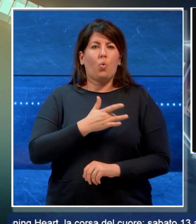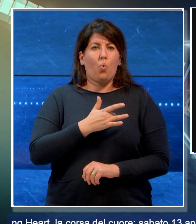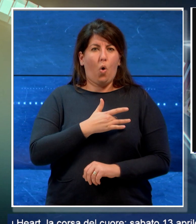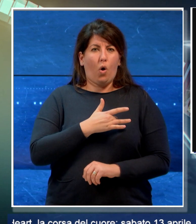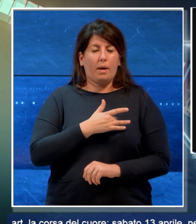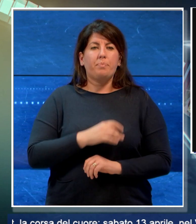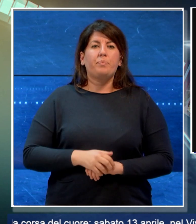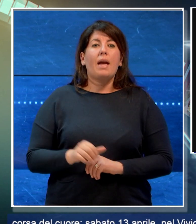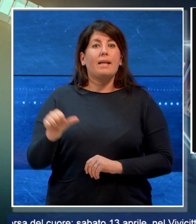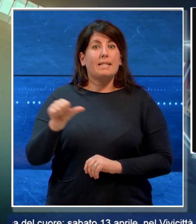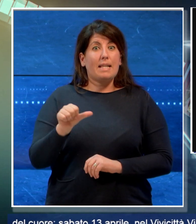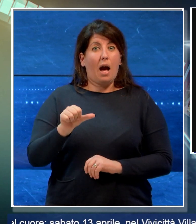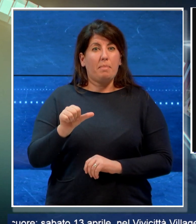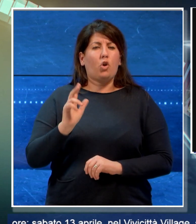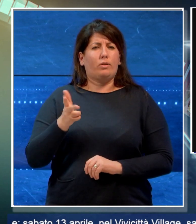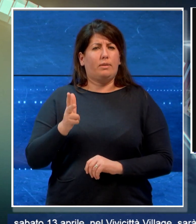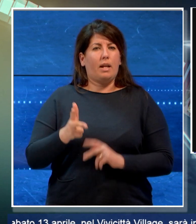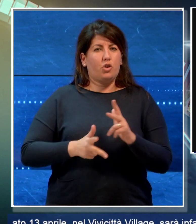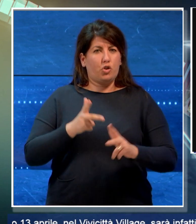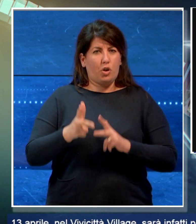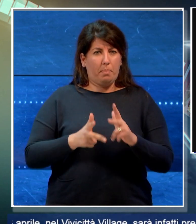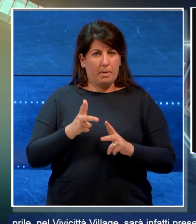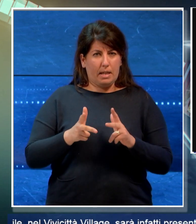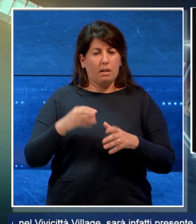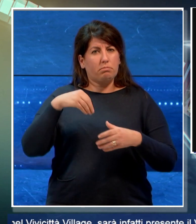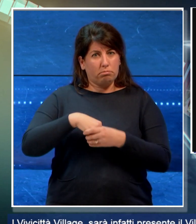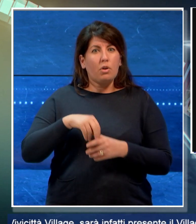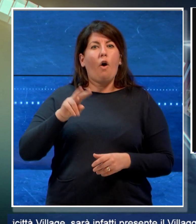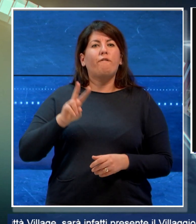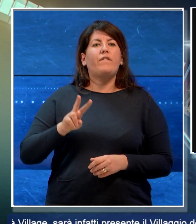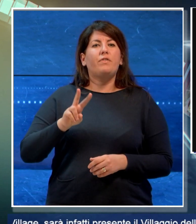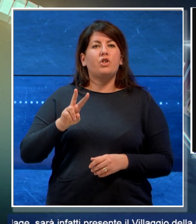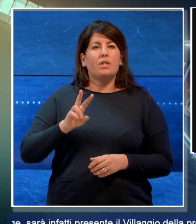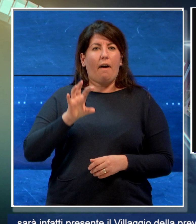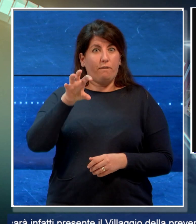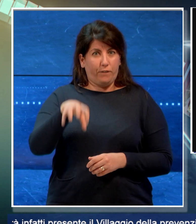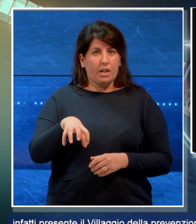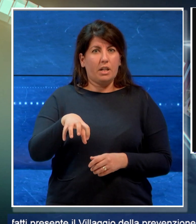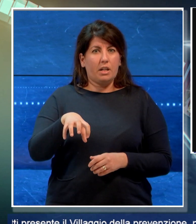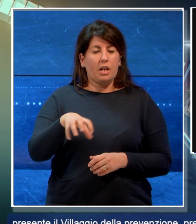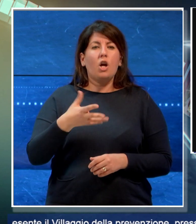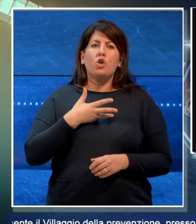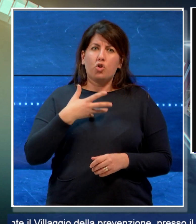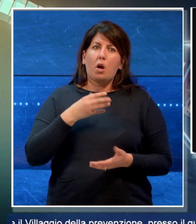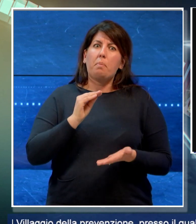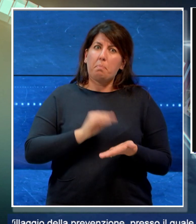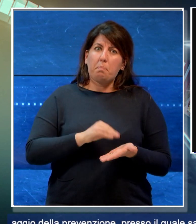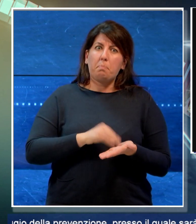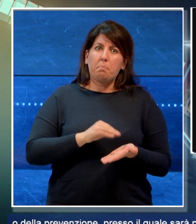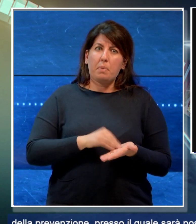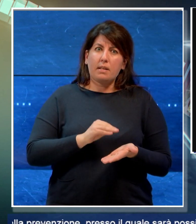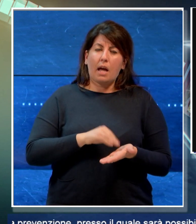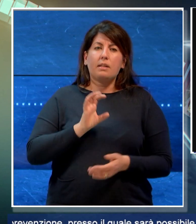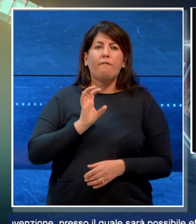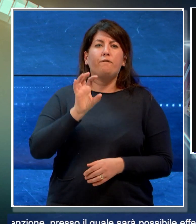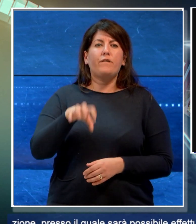Sabato 13 aprile nel Vivi Città Village sarà presente infatti il